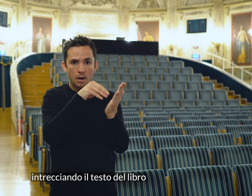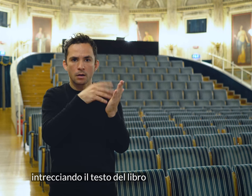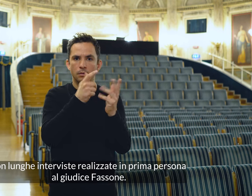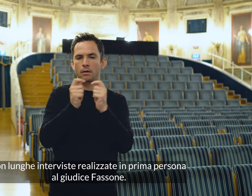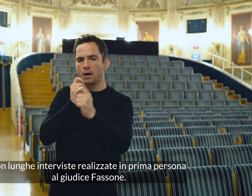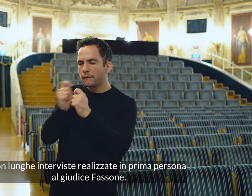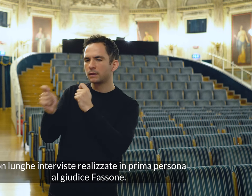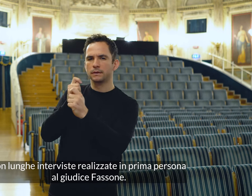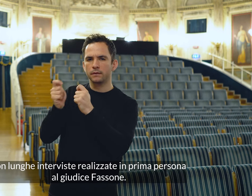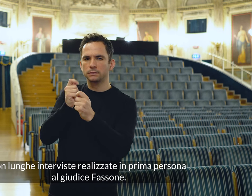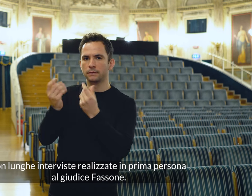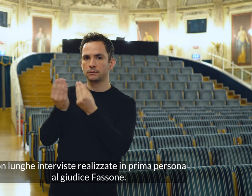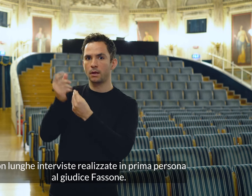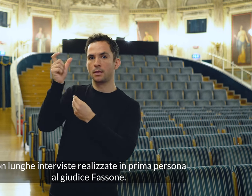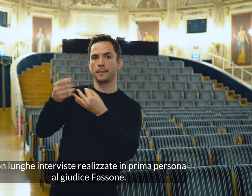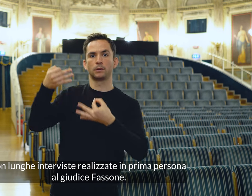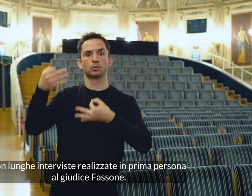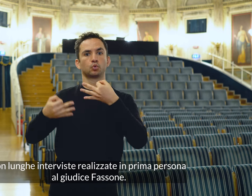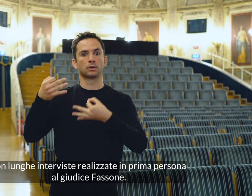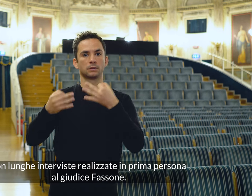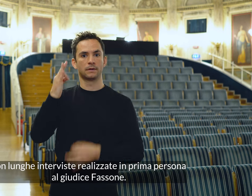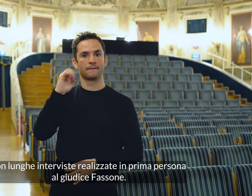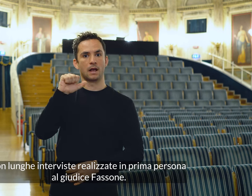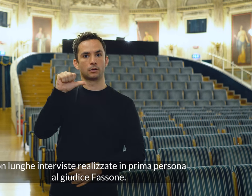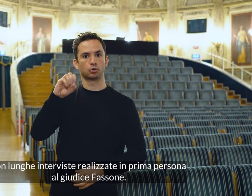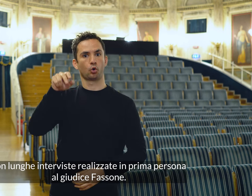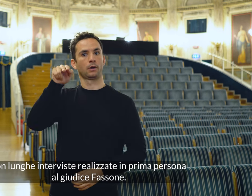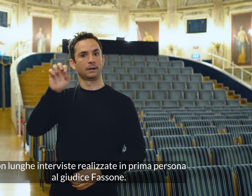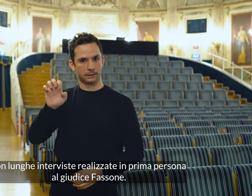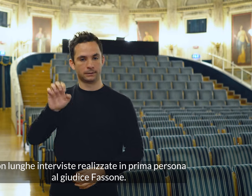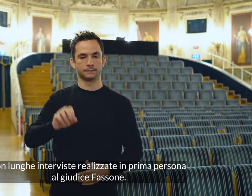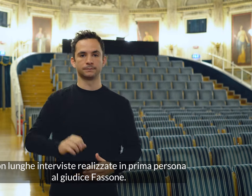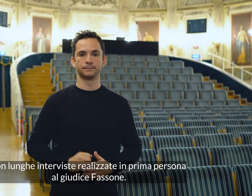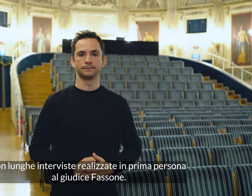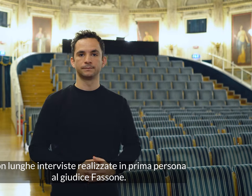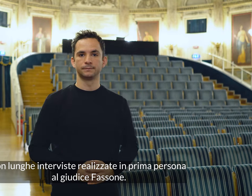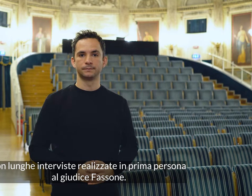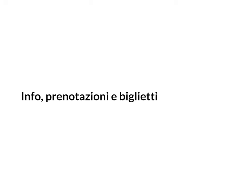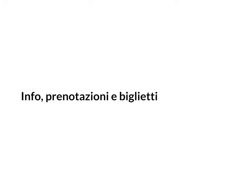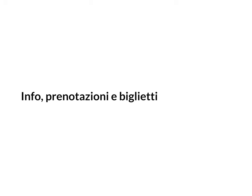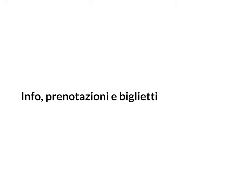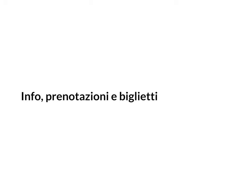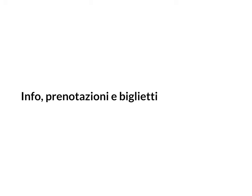con lunghe interviste realizzate in prima persona al giudice Fassone. Info,